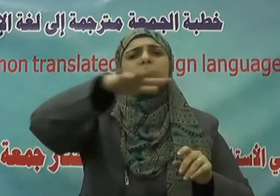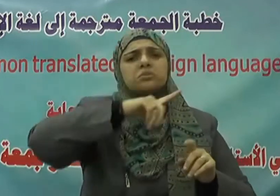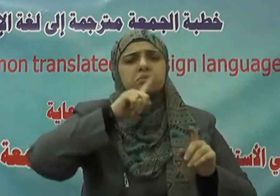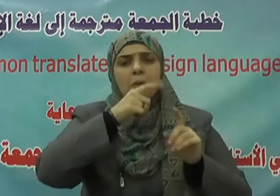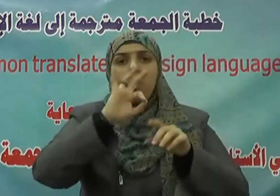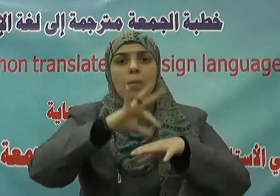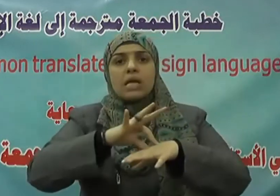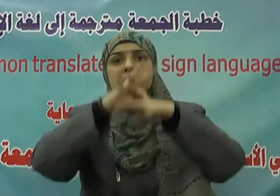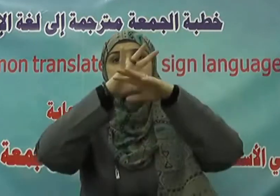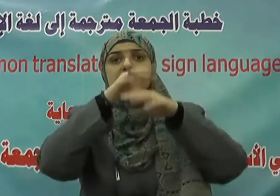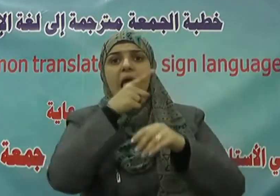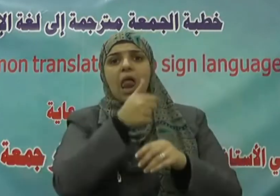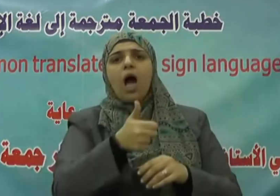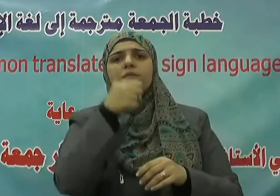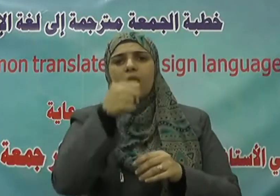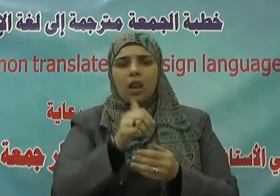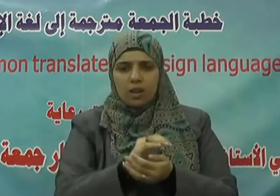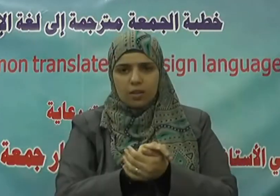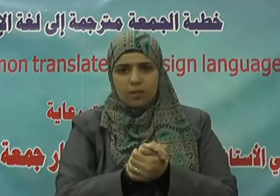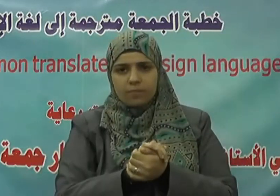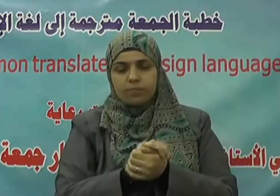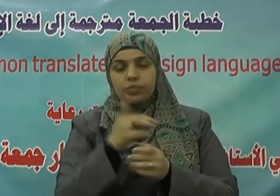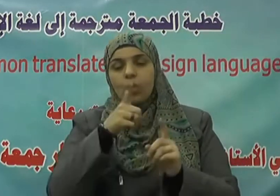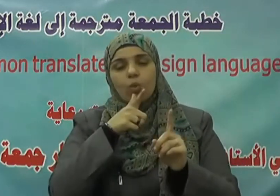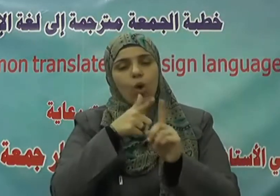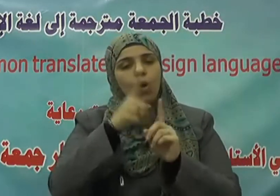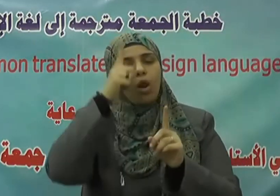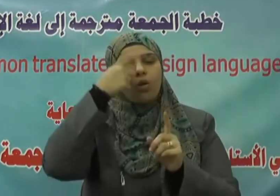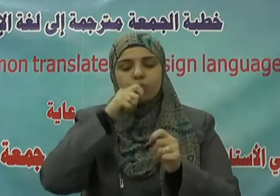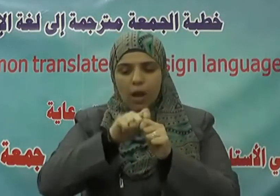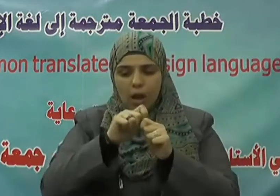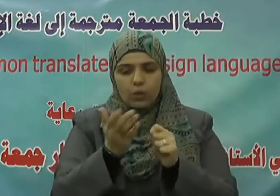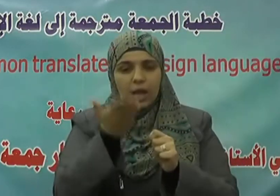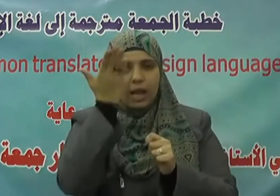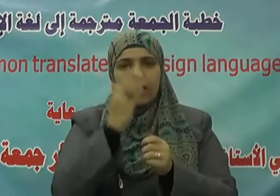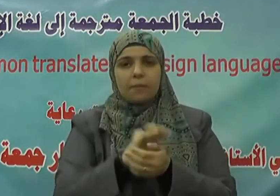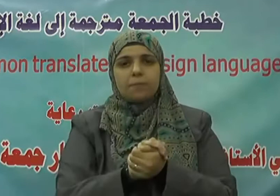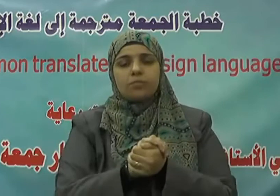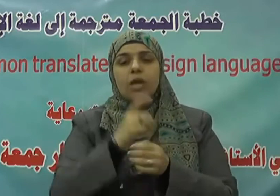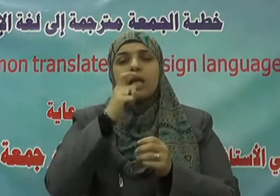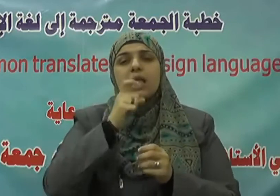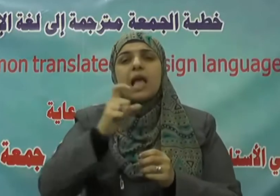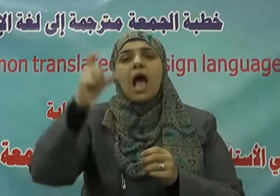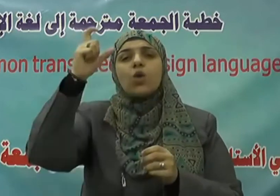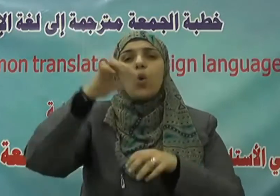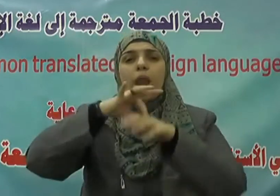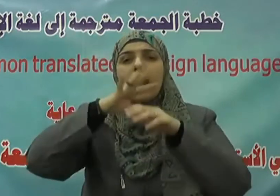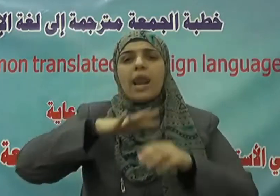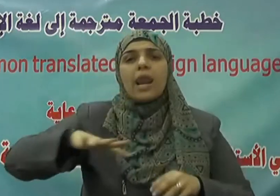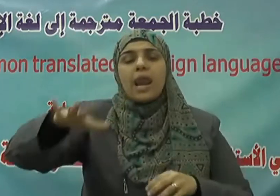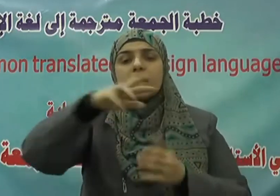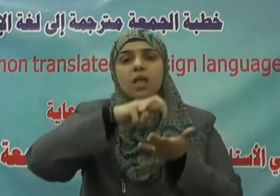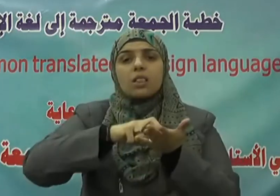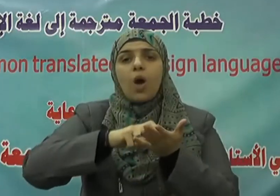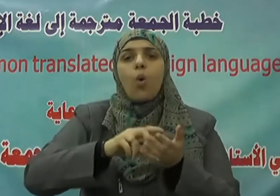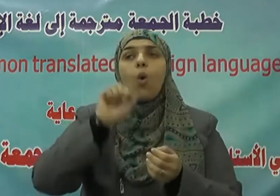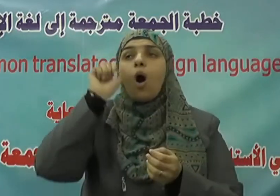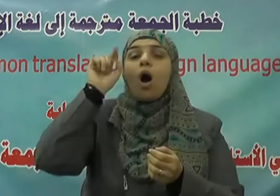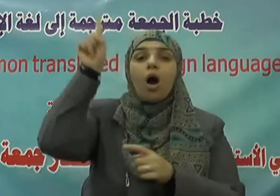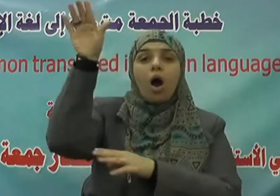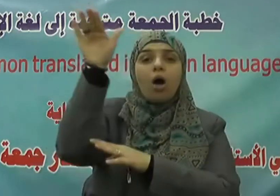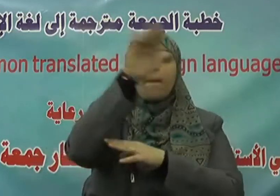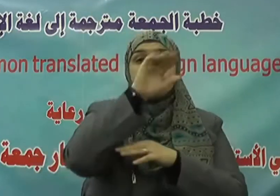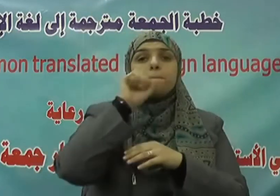تفطيلا ويقول سبحانه يا أيها الناس اتقوا ربكم الذي